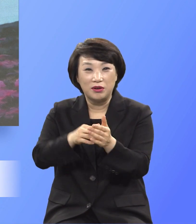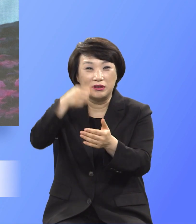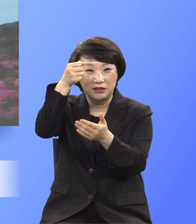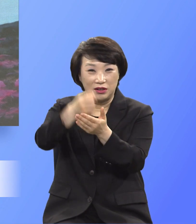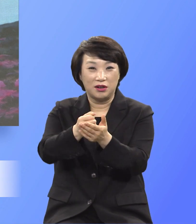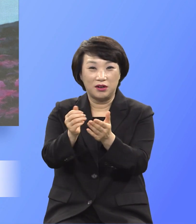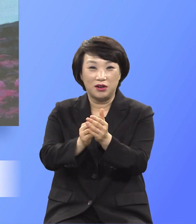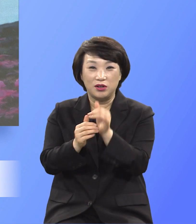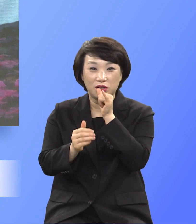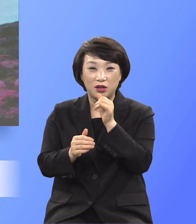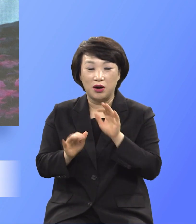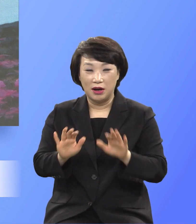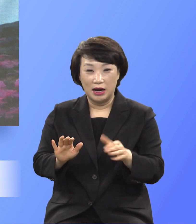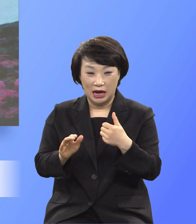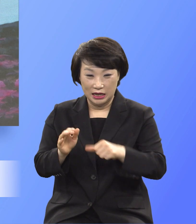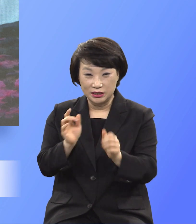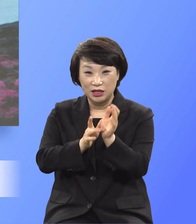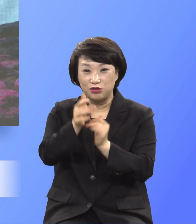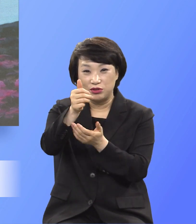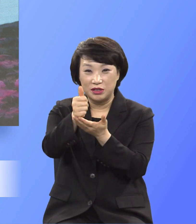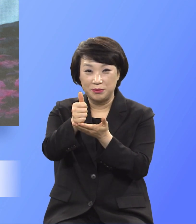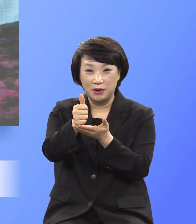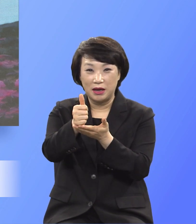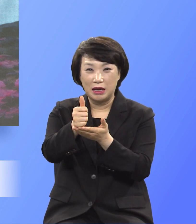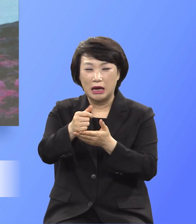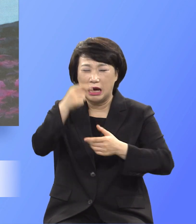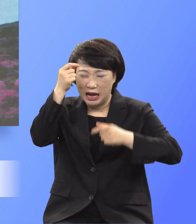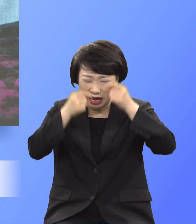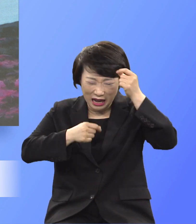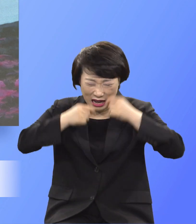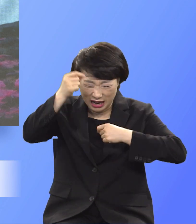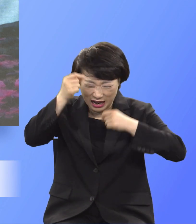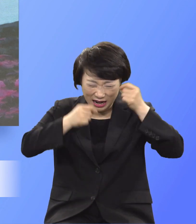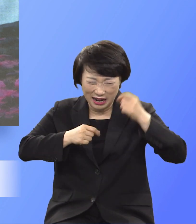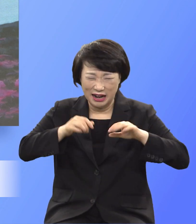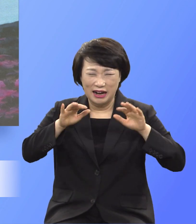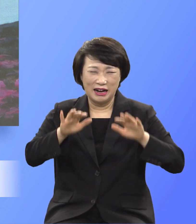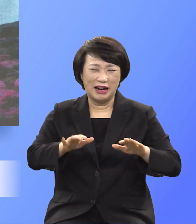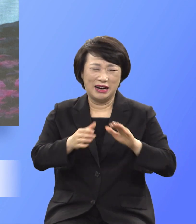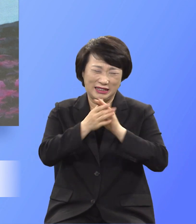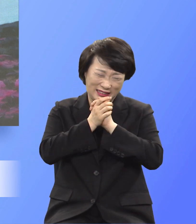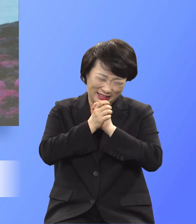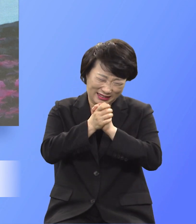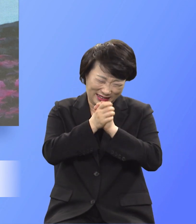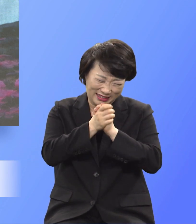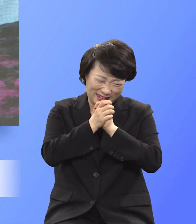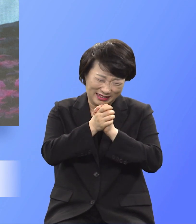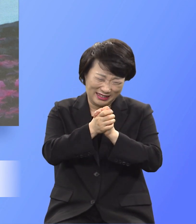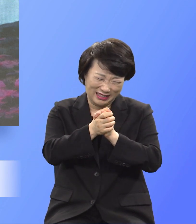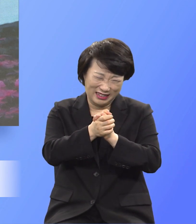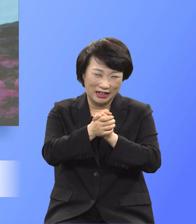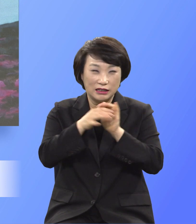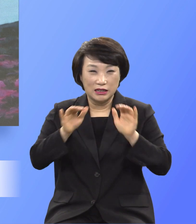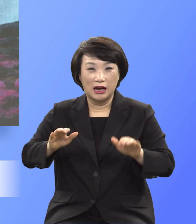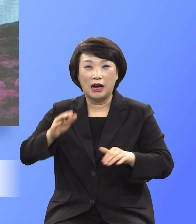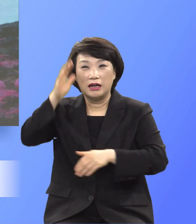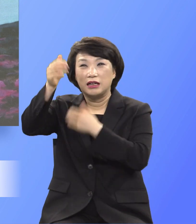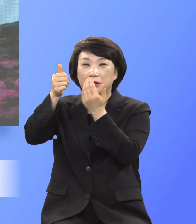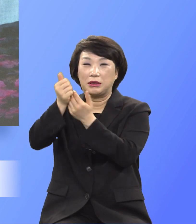아들의 통곡과 절규가 아버지 앞에 올려집니다.